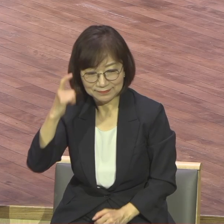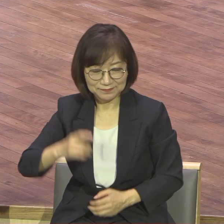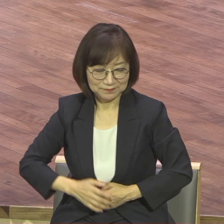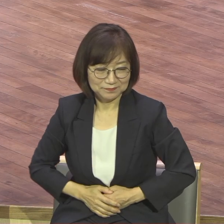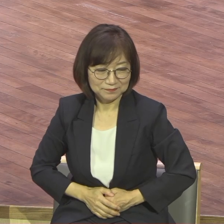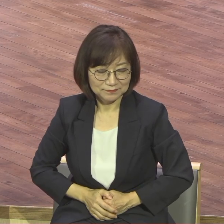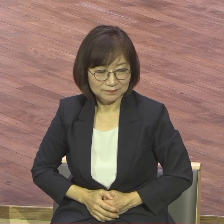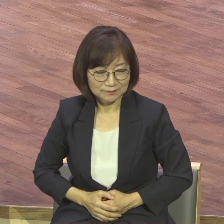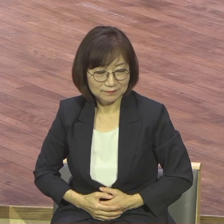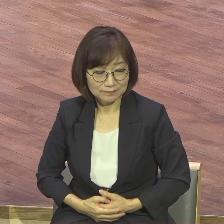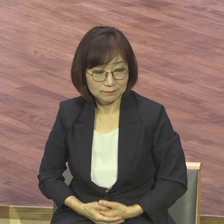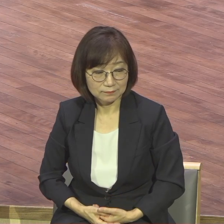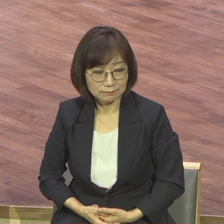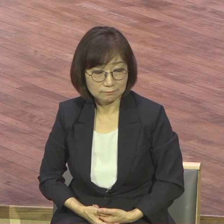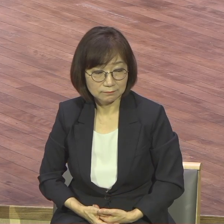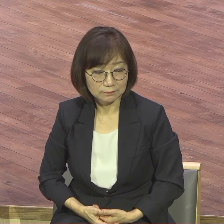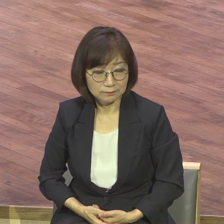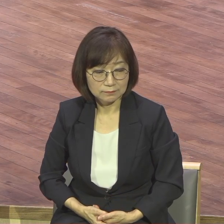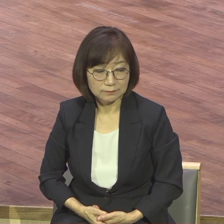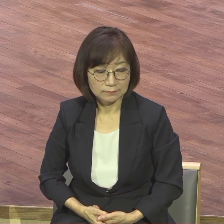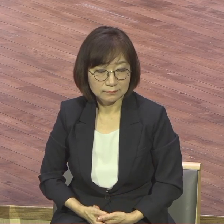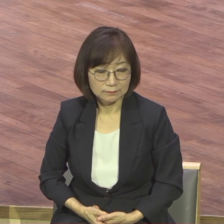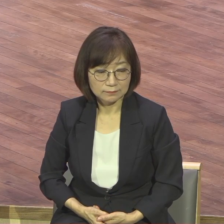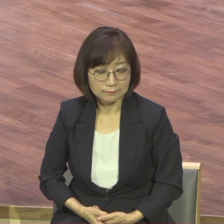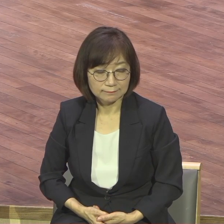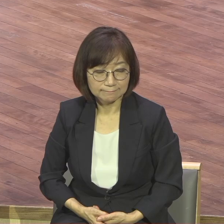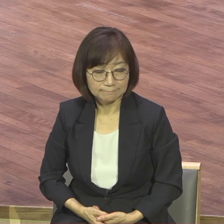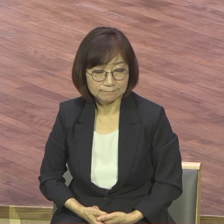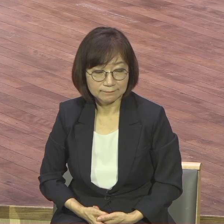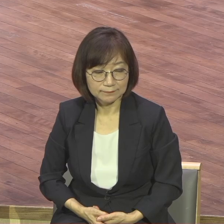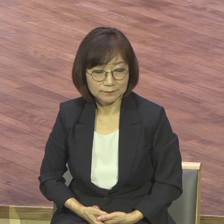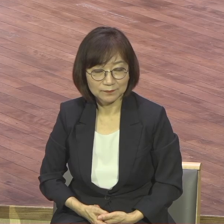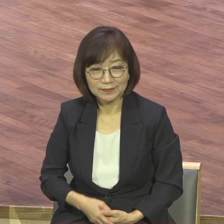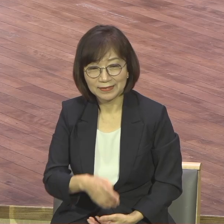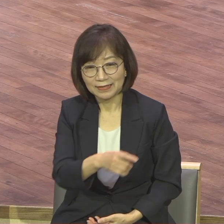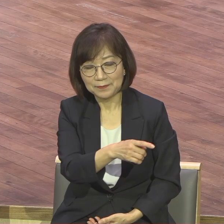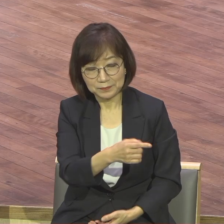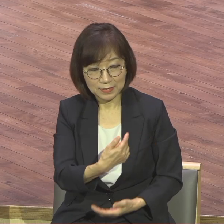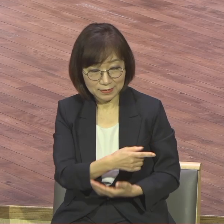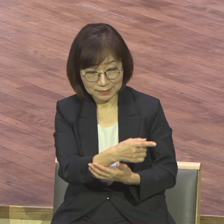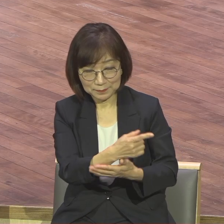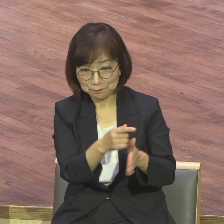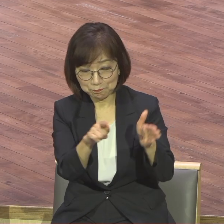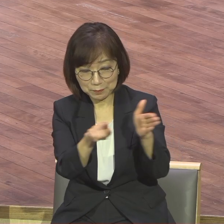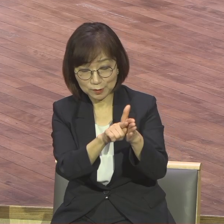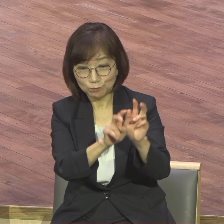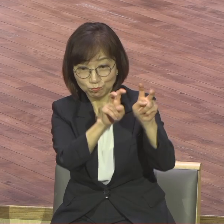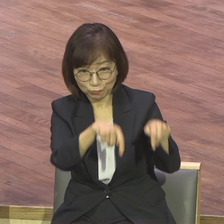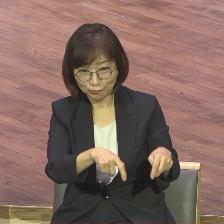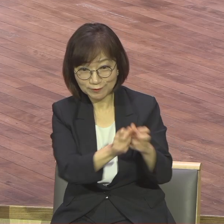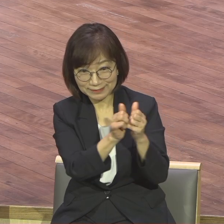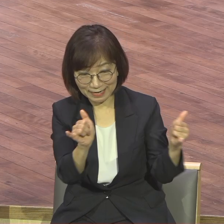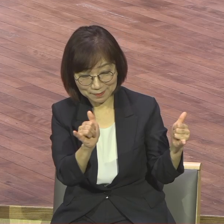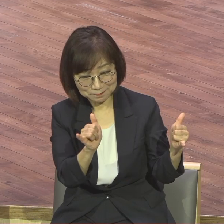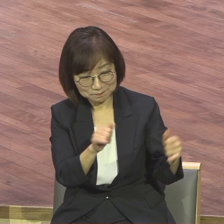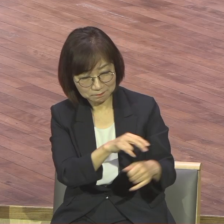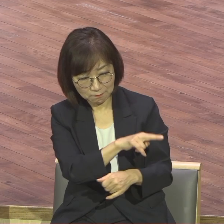그런 말이에요 합리적으로 세상 살면서 성공할 사람들은 굉장히 합리적입니다 자기 주관식이지